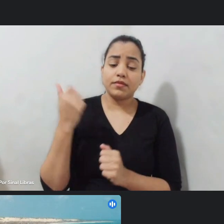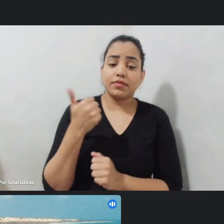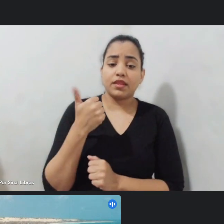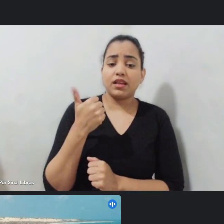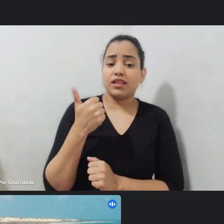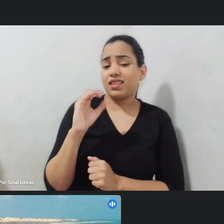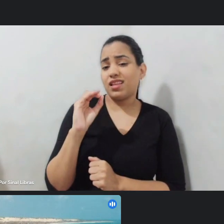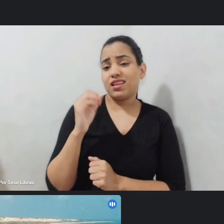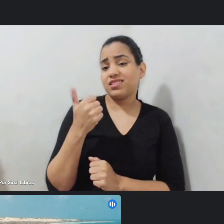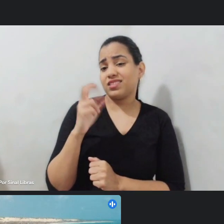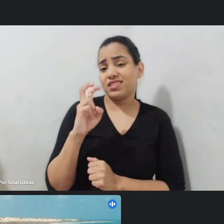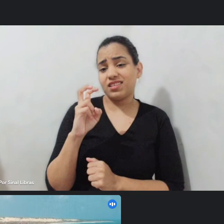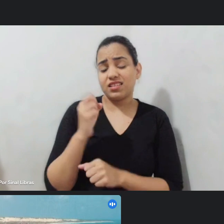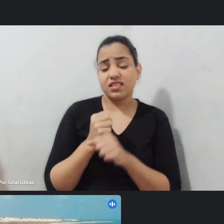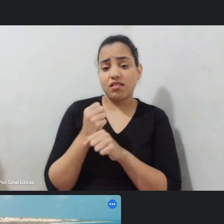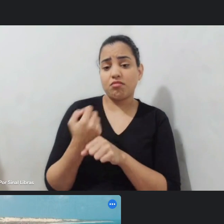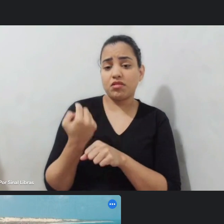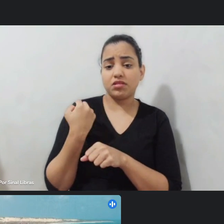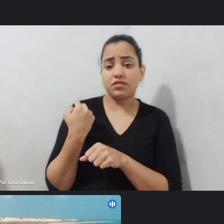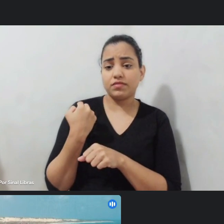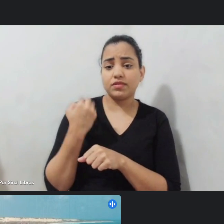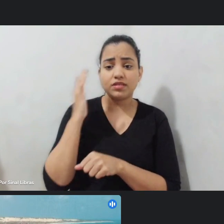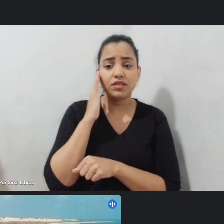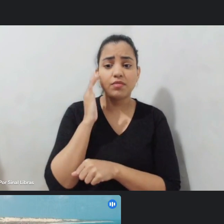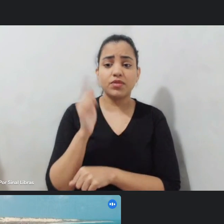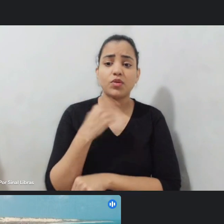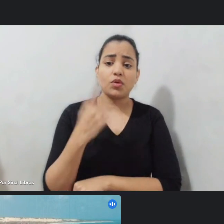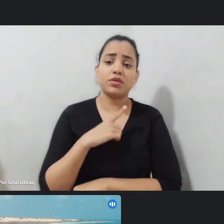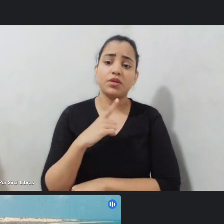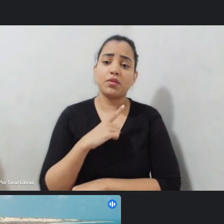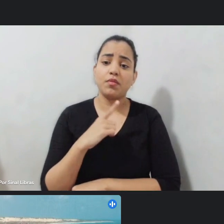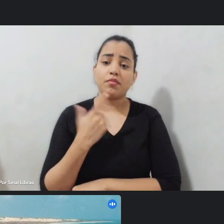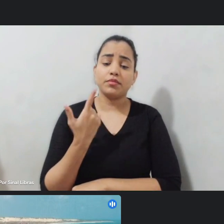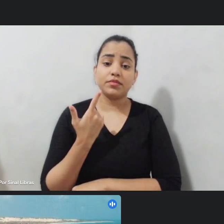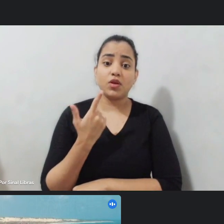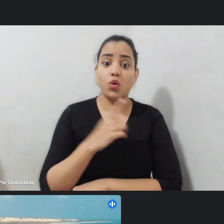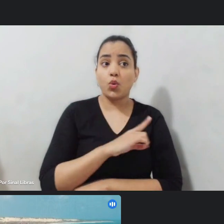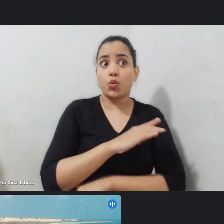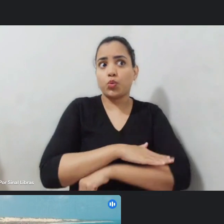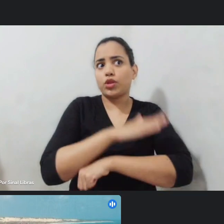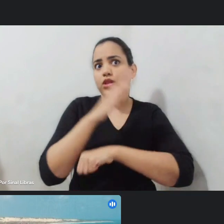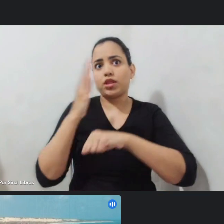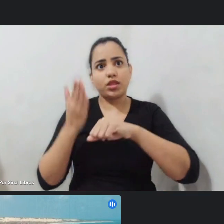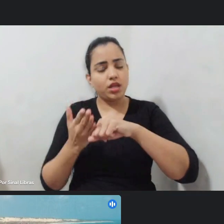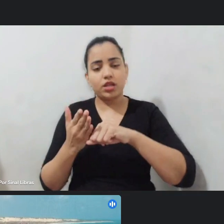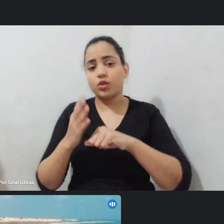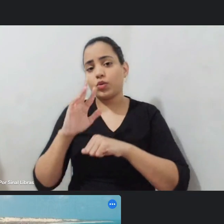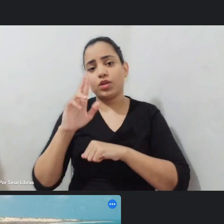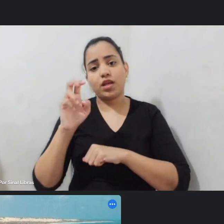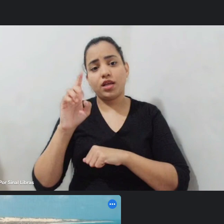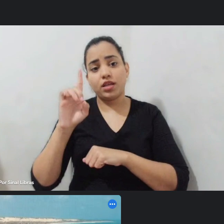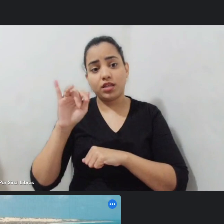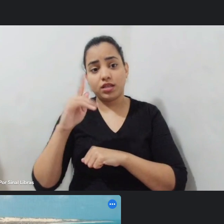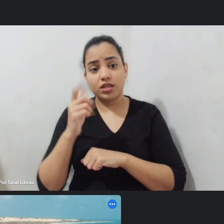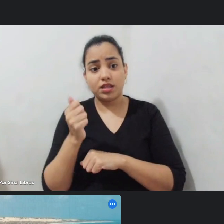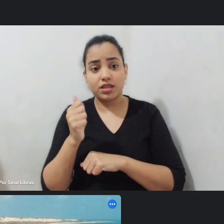gente tinha bloco o dia todo na redinha né chegamos a ter 39 blocos na redinha hoje temos 11